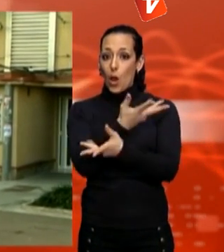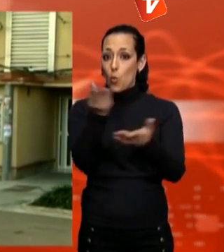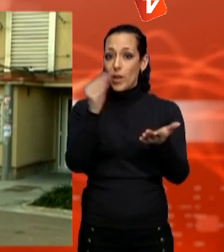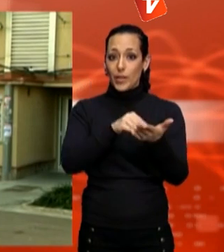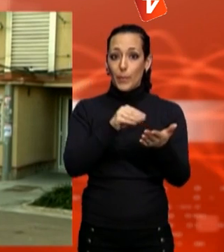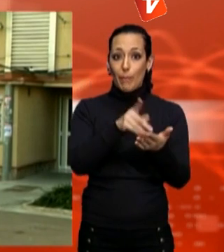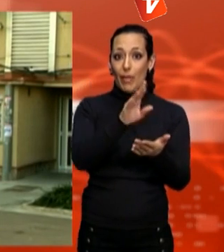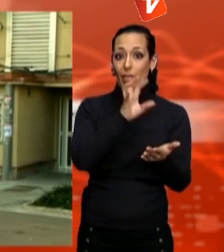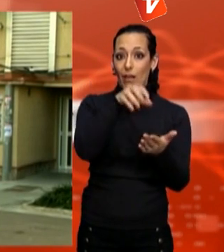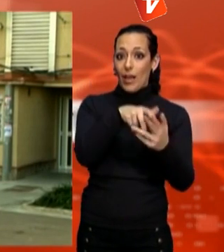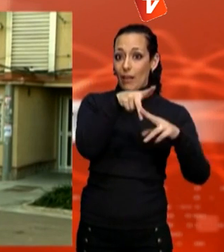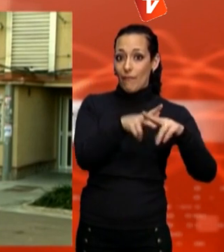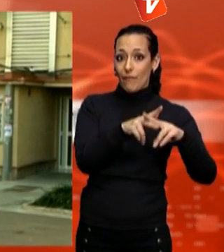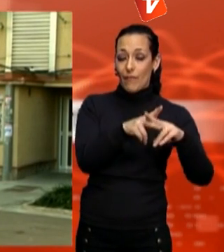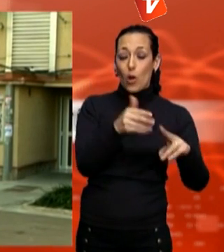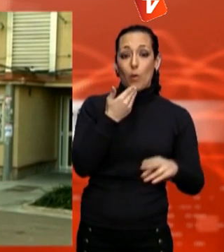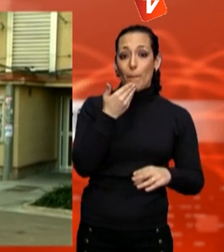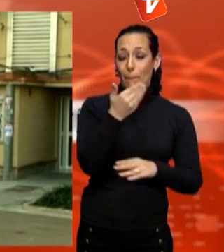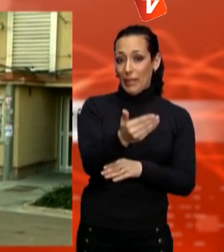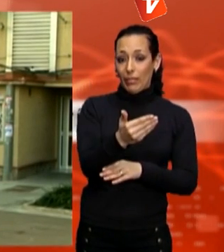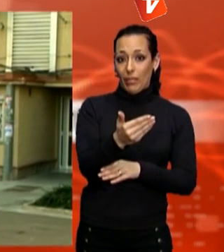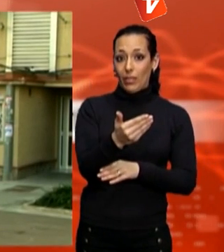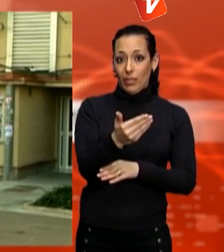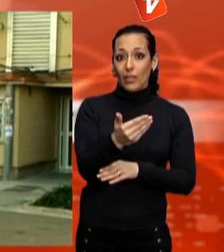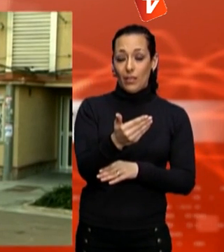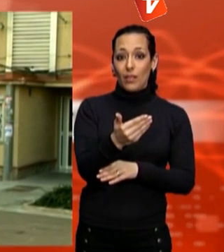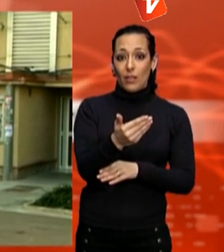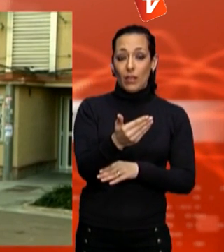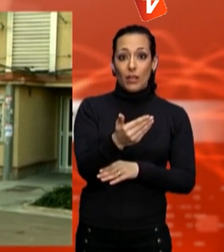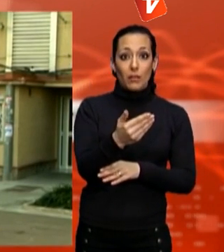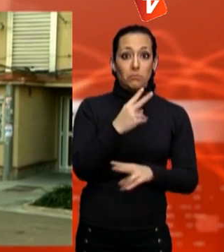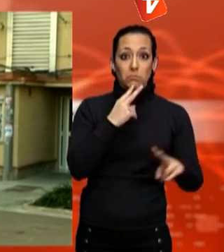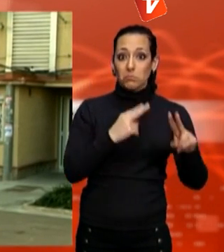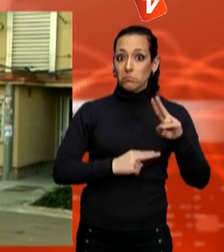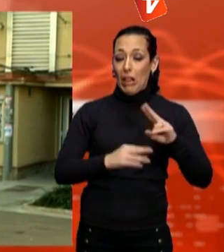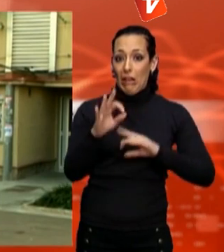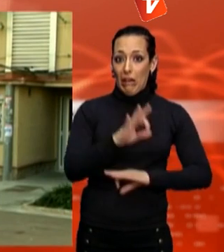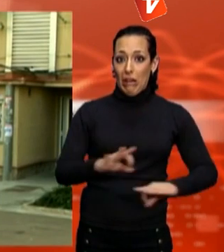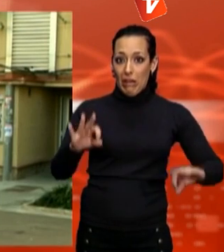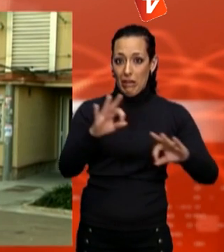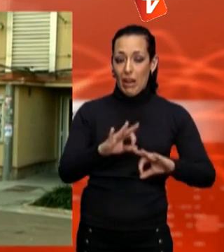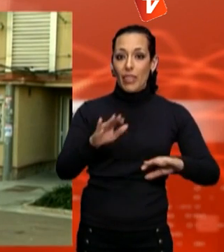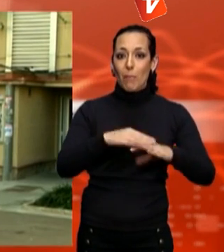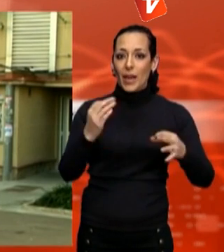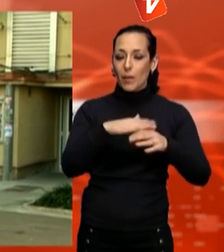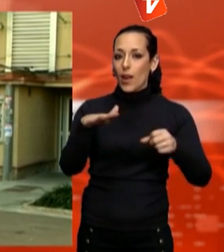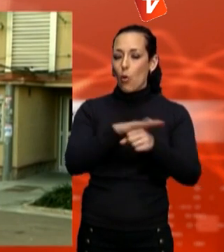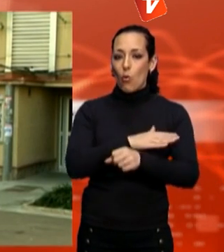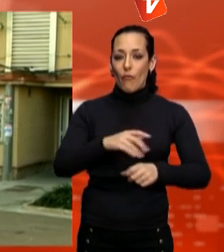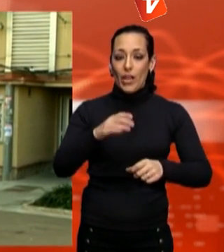casos no recibimos contestación ni tan siquiera para pagar la deuda. y algunos que lo han hecho